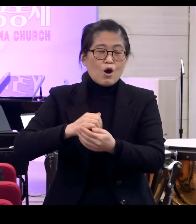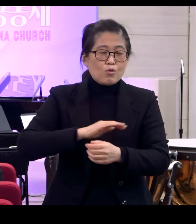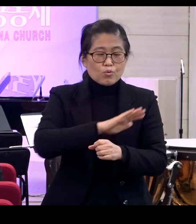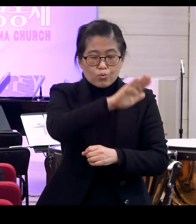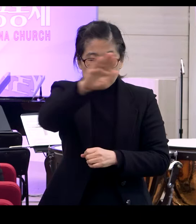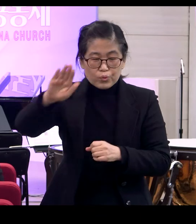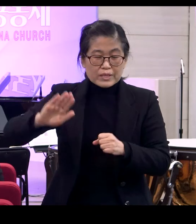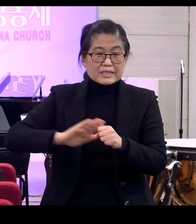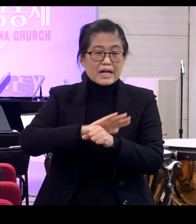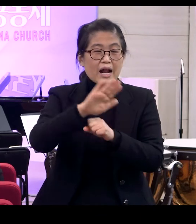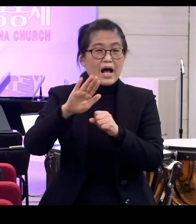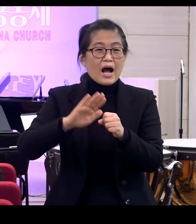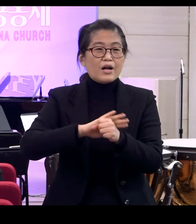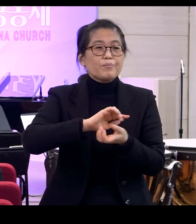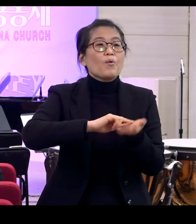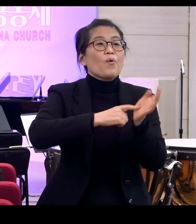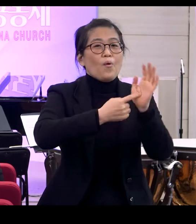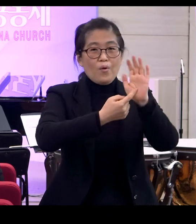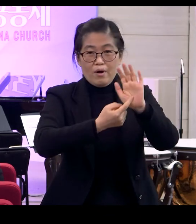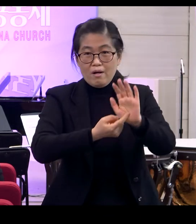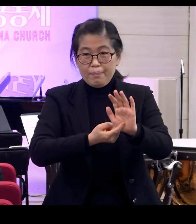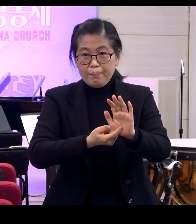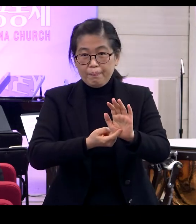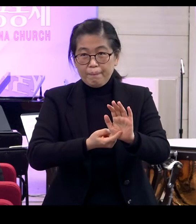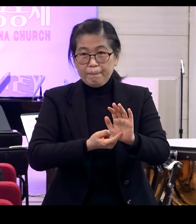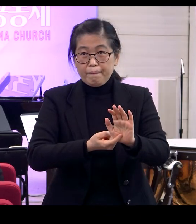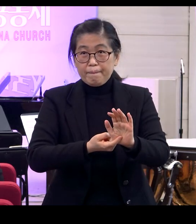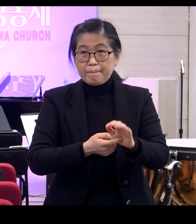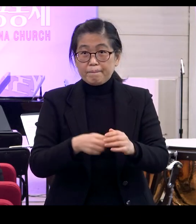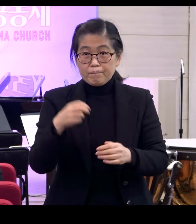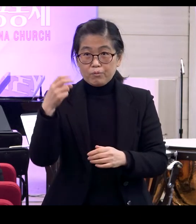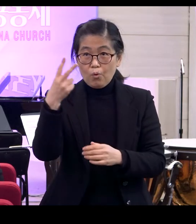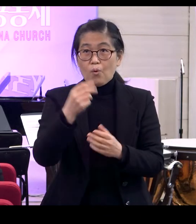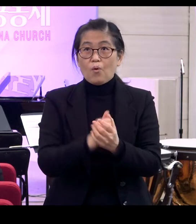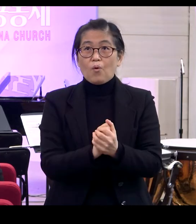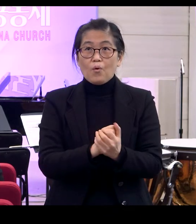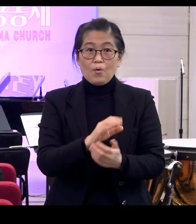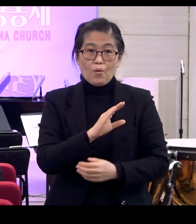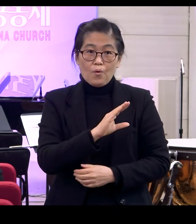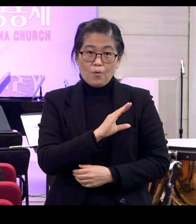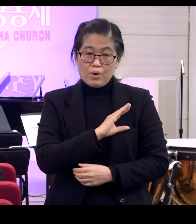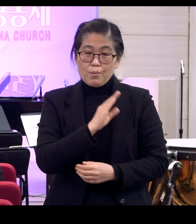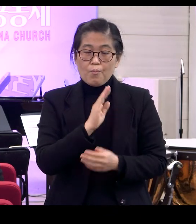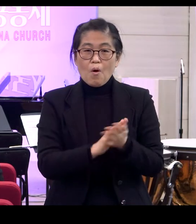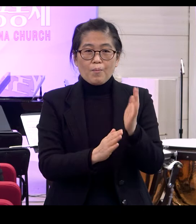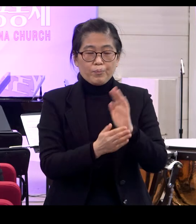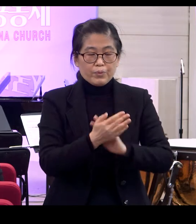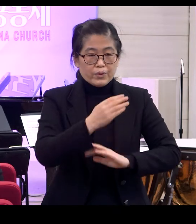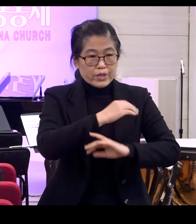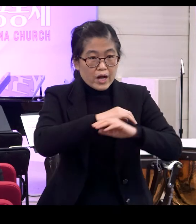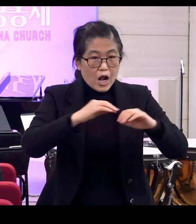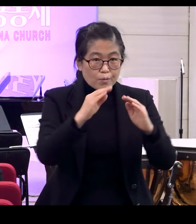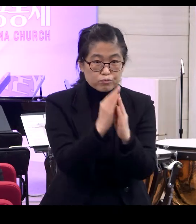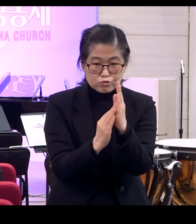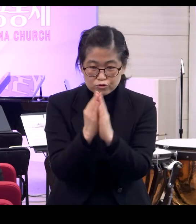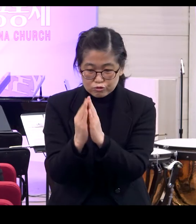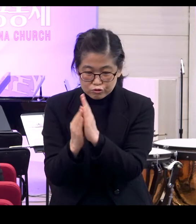사랑하심의 표현이에요 뿐만 아니라 뭐 이름 없는 들풀들도 마찬가지예요